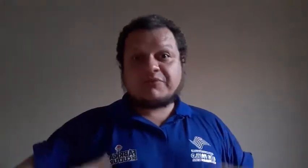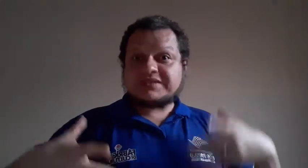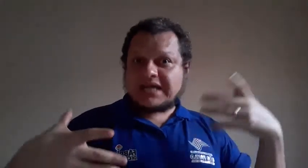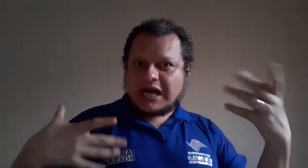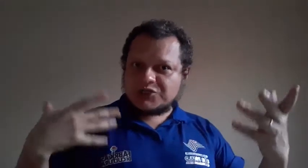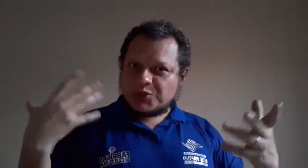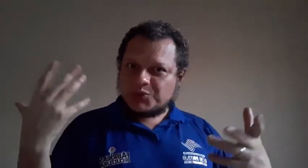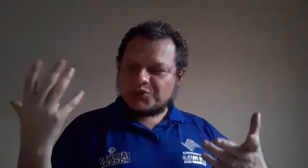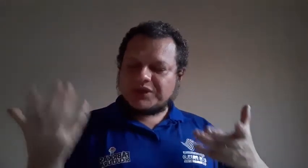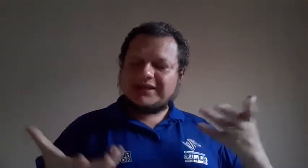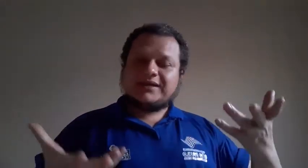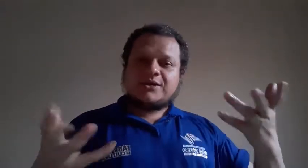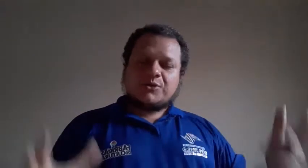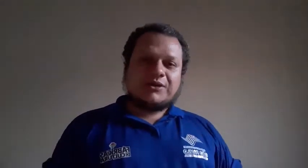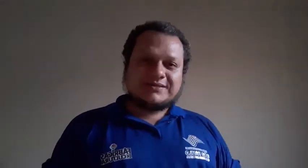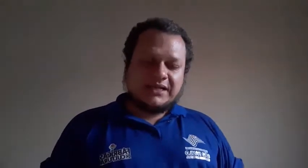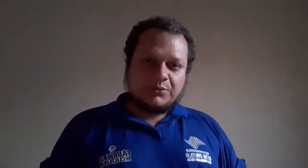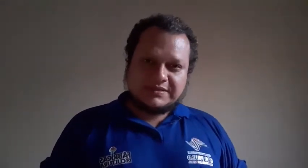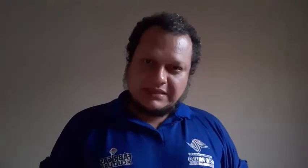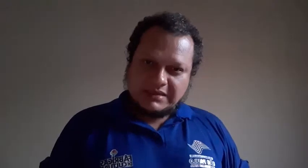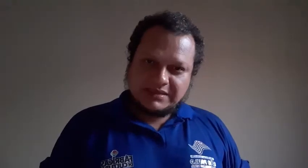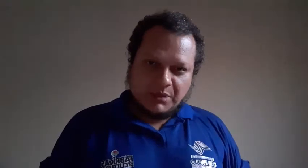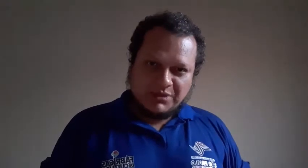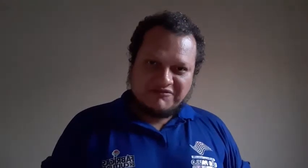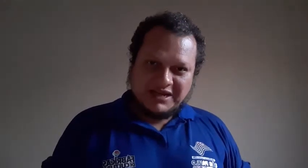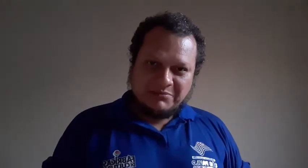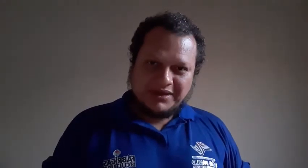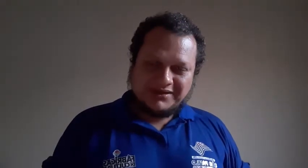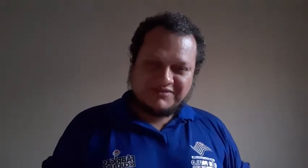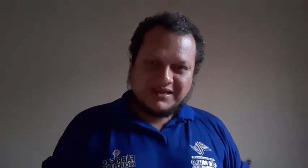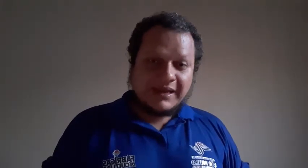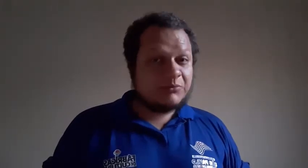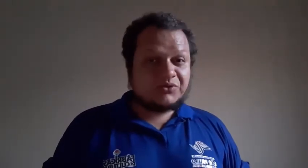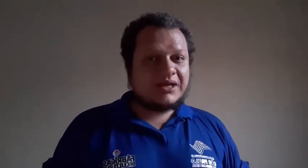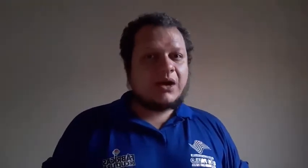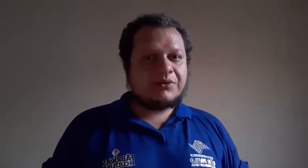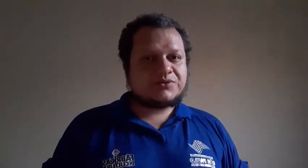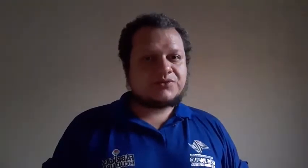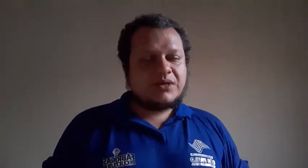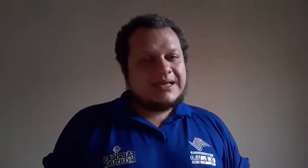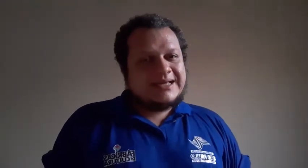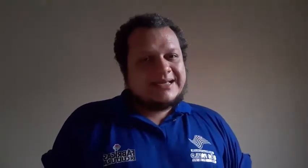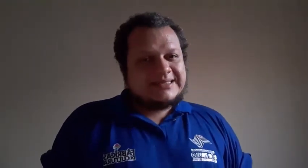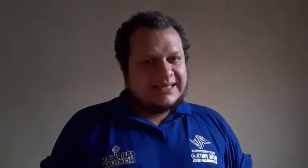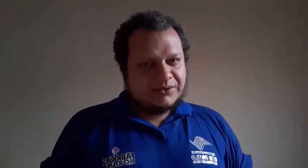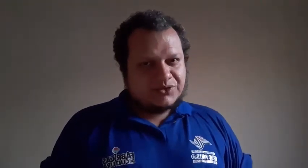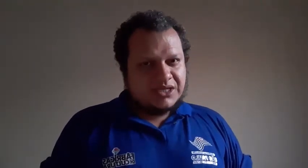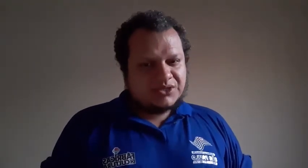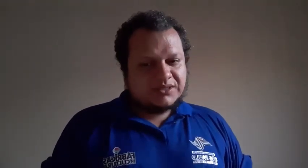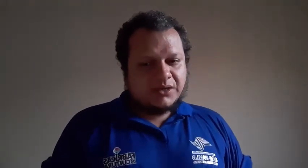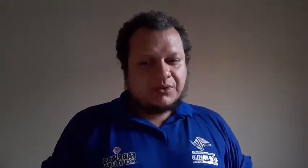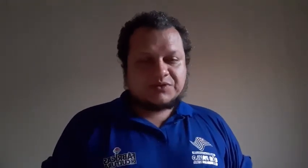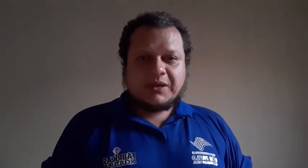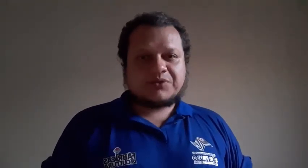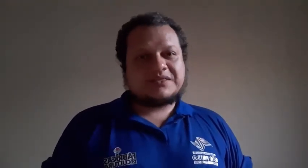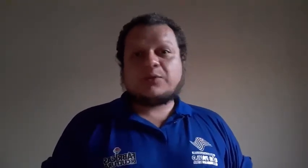fazer arte, cultura, com a nossa língua de sinais também, porque vale a pena. E é muito legal isso. Certo, gente? Então, eu espero que vocês tenham